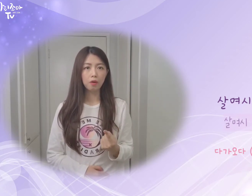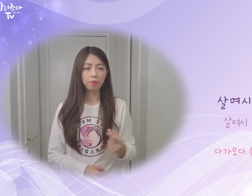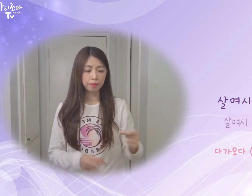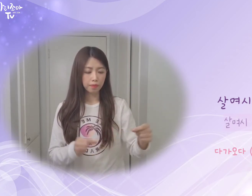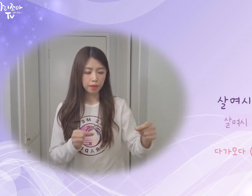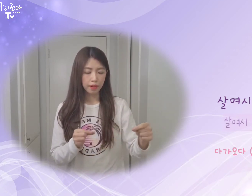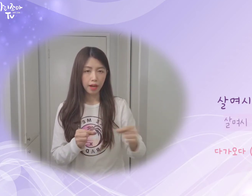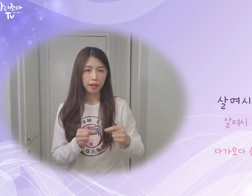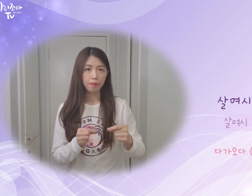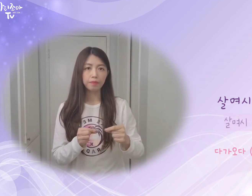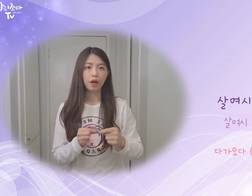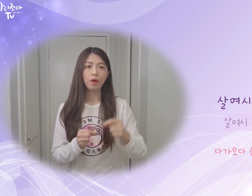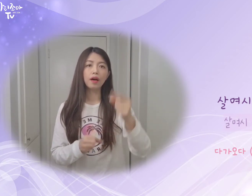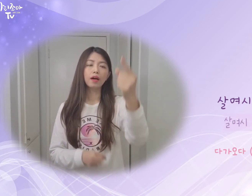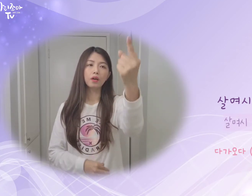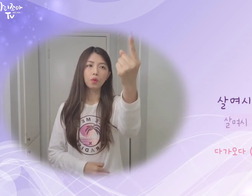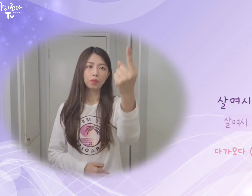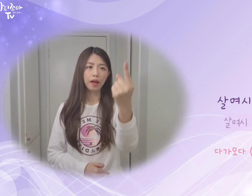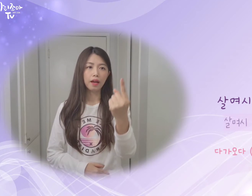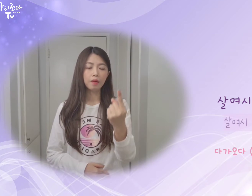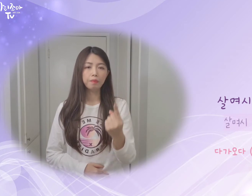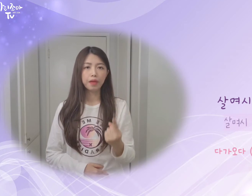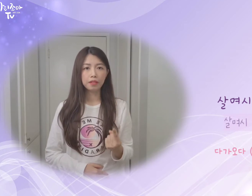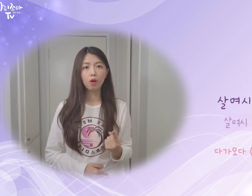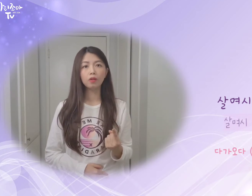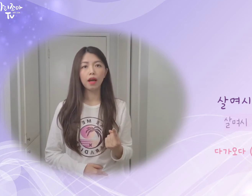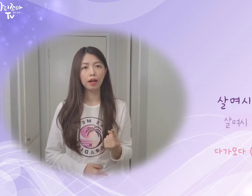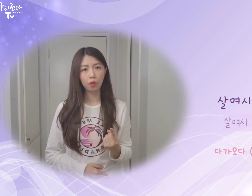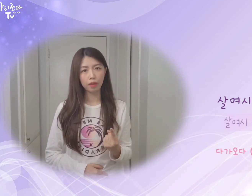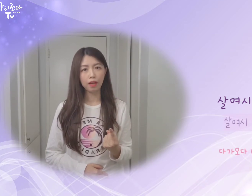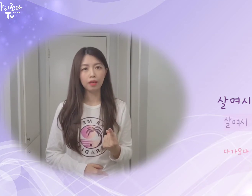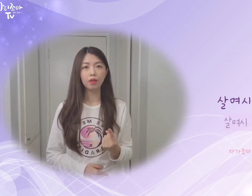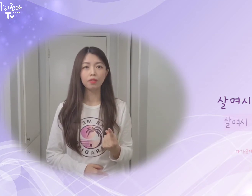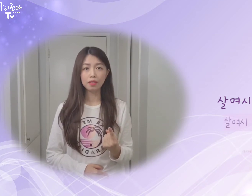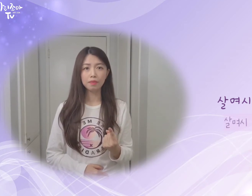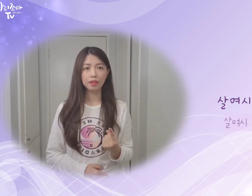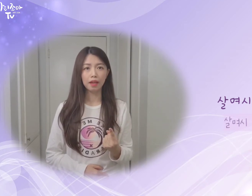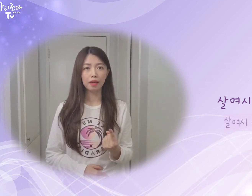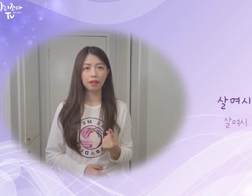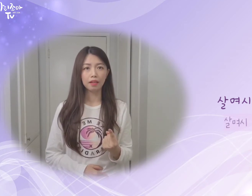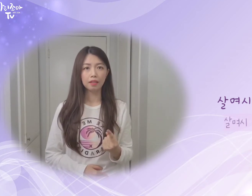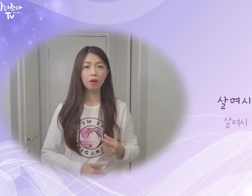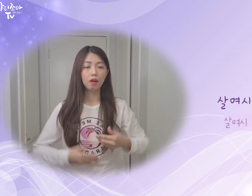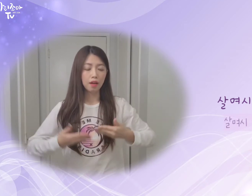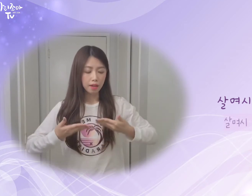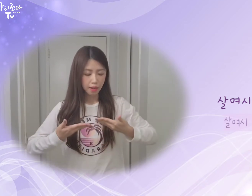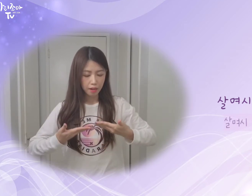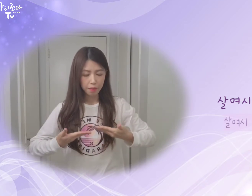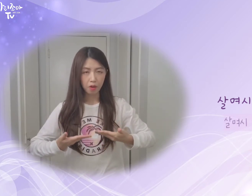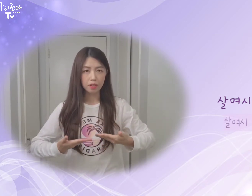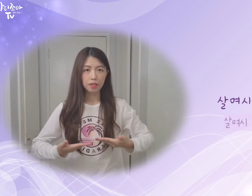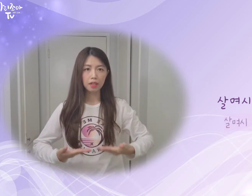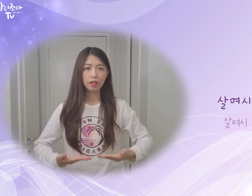가깝다 와 오다 합해서 다가오다 이런 뜻입니다. 그래서 살며시